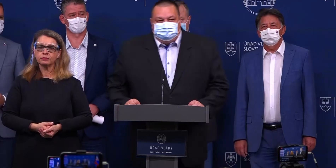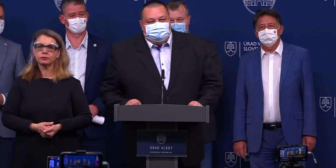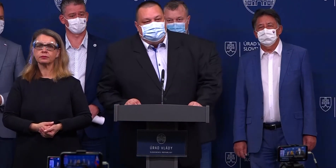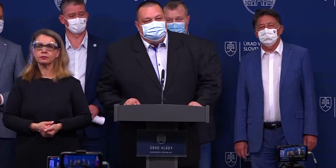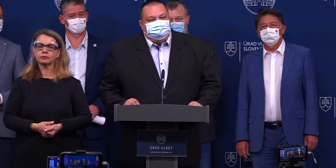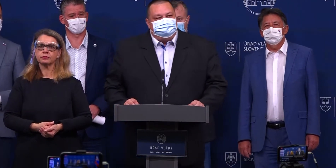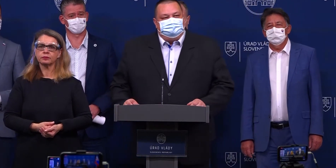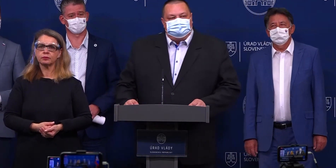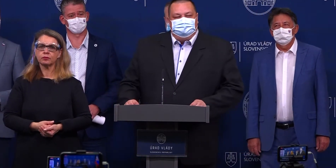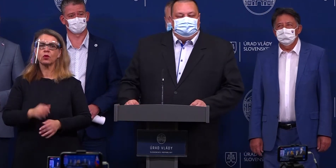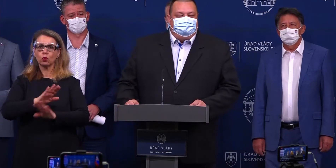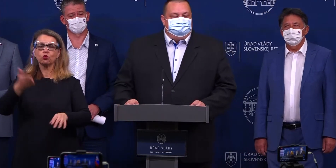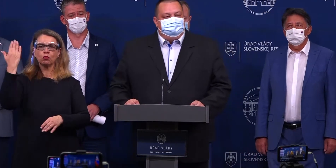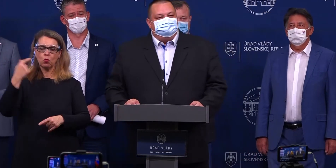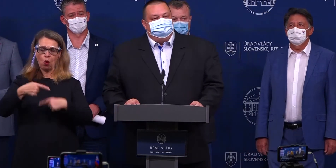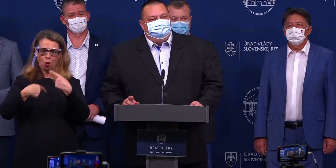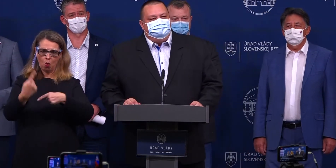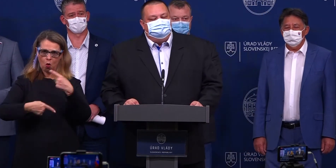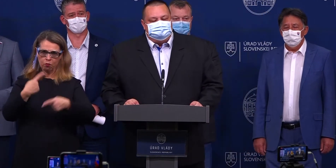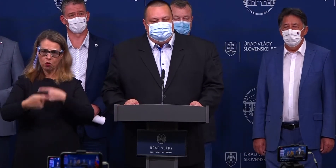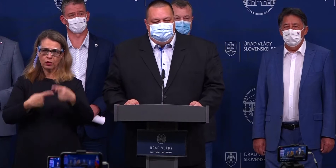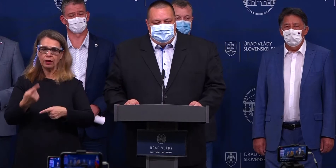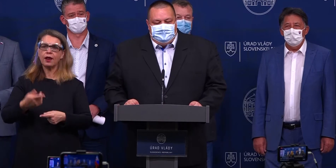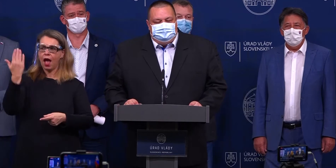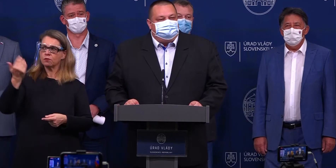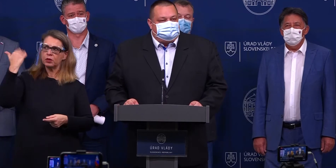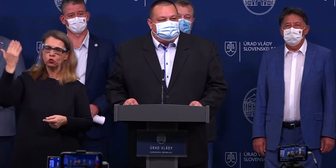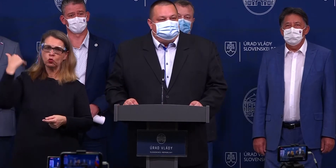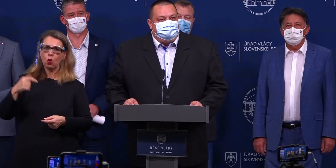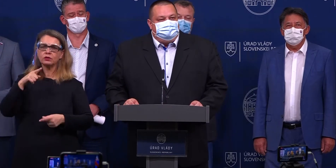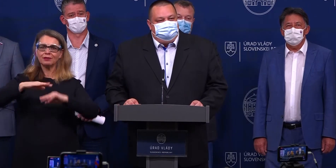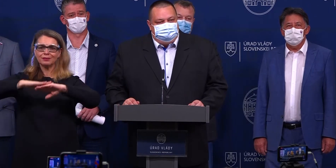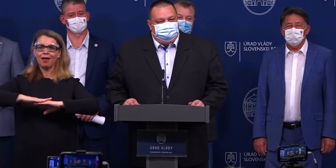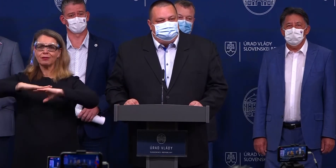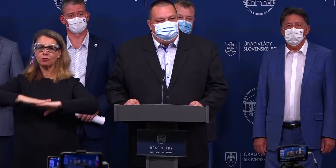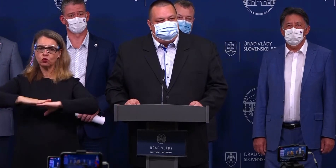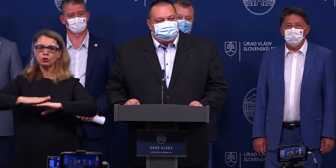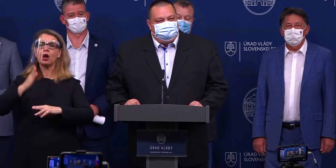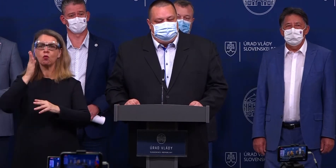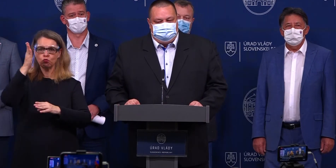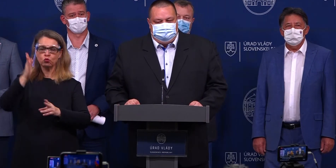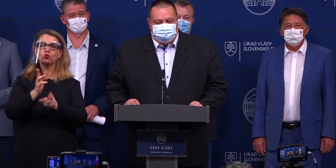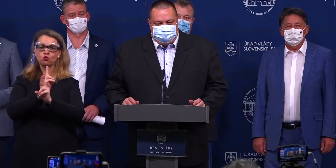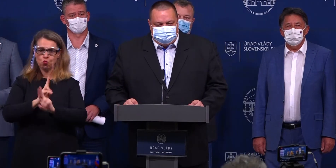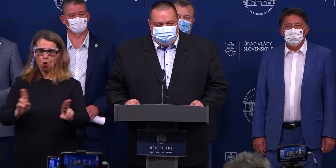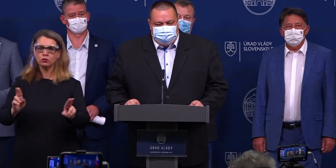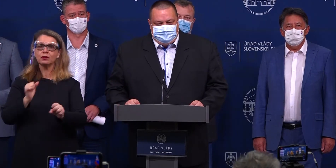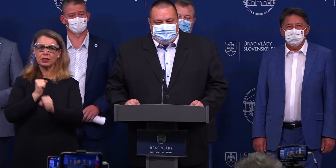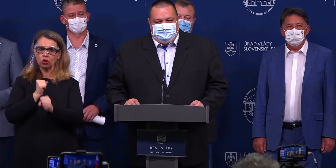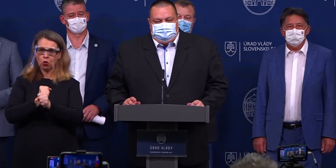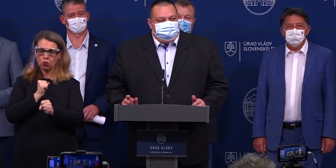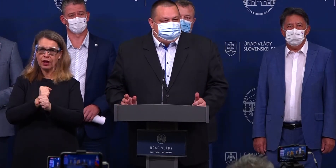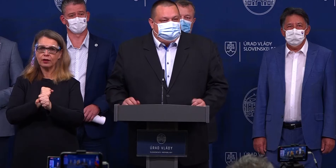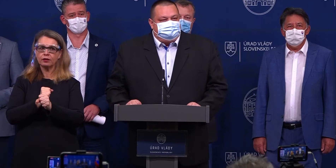Tak ako už bolo spomínané aj v minulosti, tieto zasadnutia budú môcť byť konané.